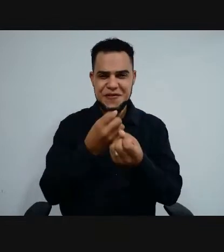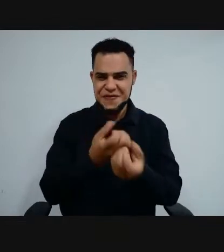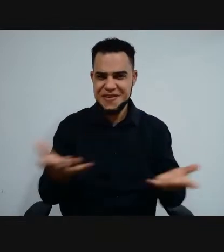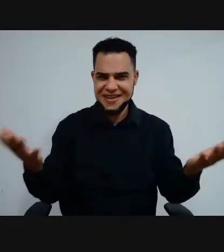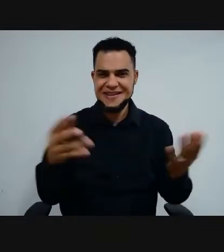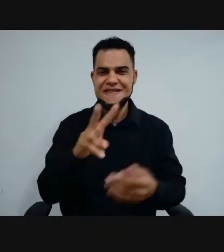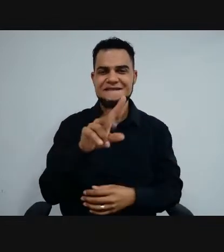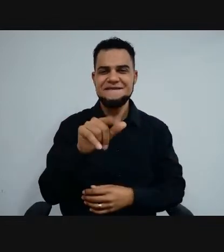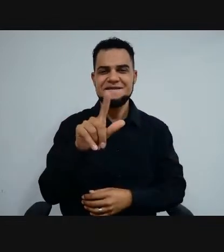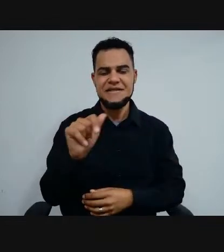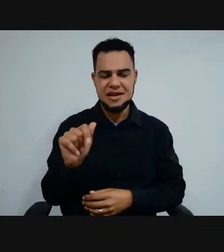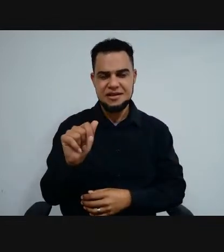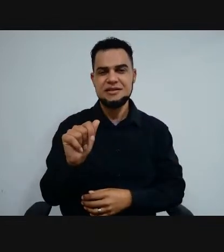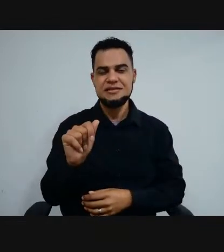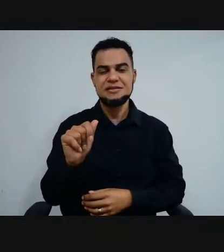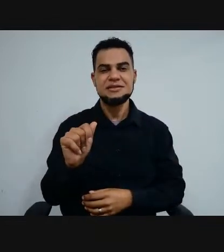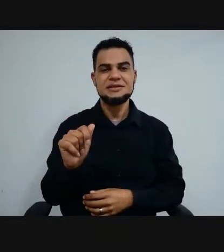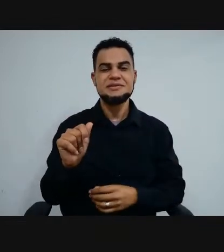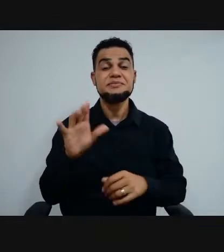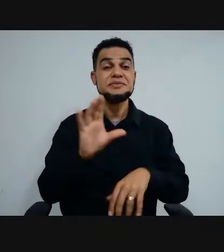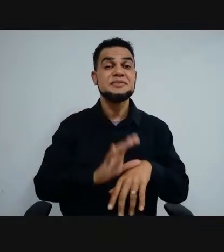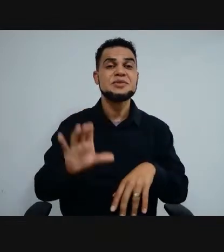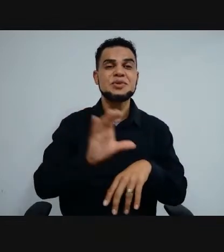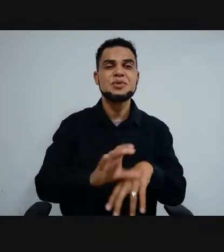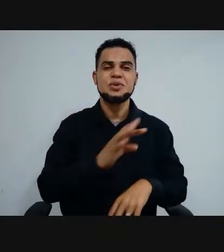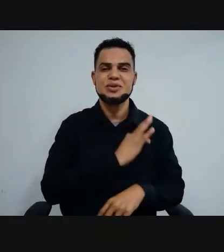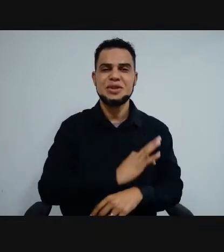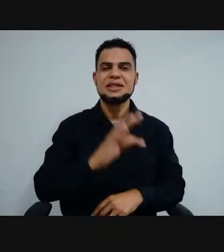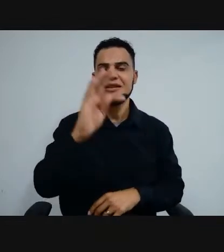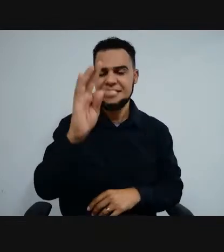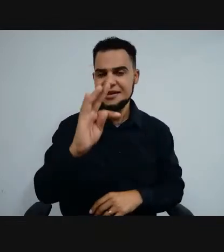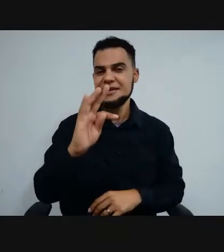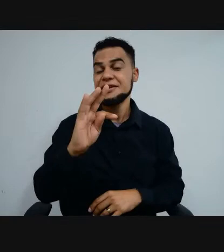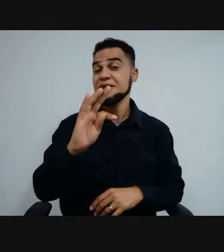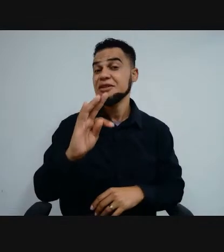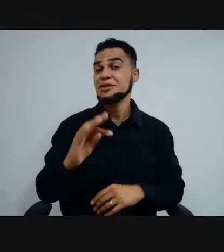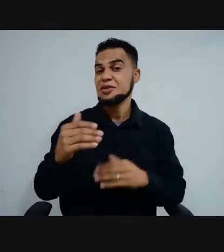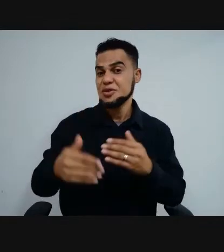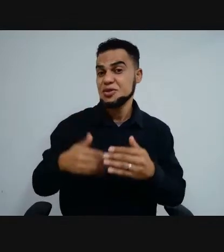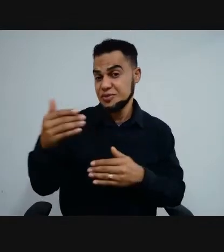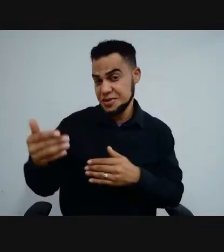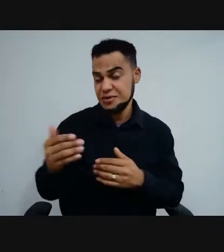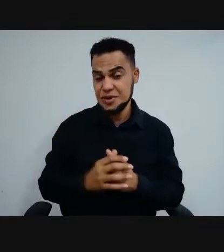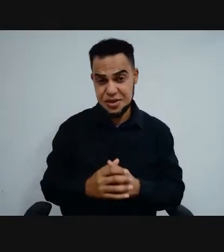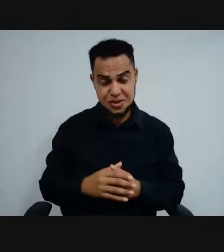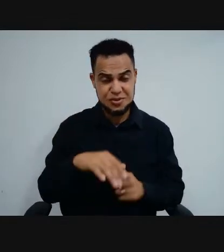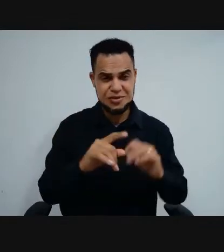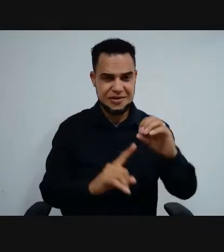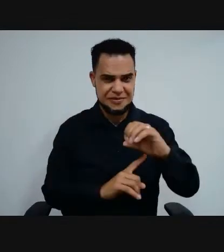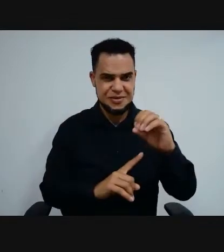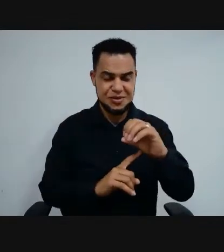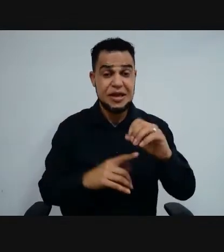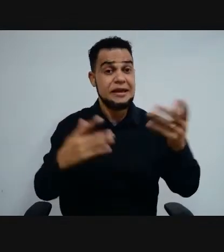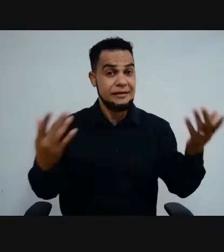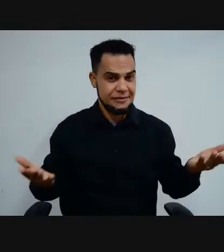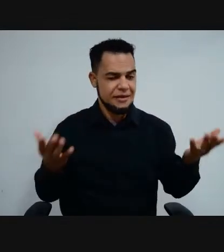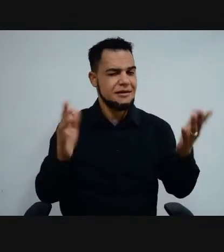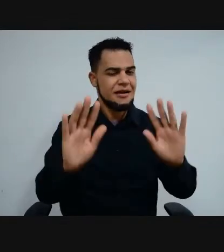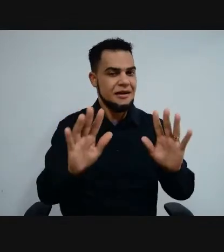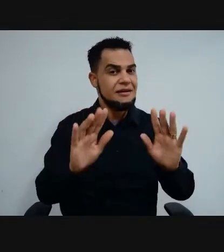ofertando vagas para os cursos técnicos, integrados e subsequentes do IFMG. Então, fiquem bem